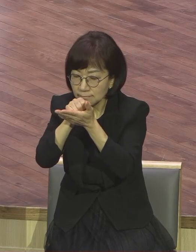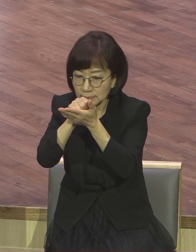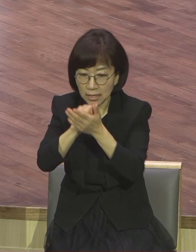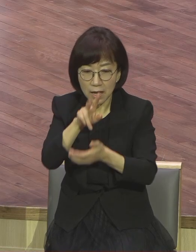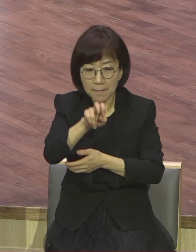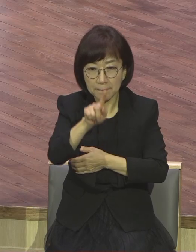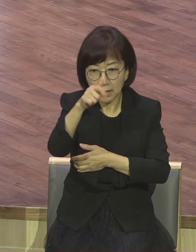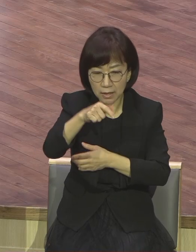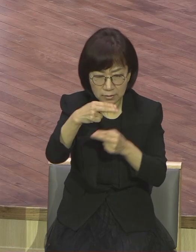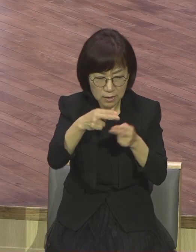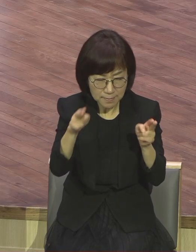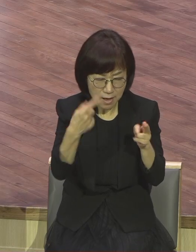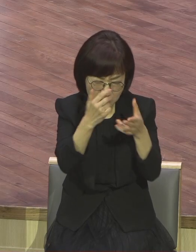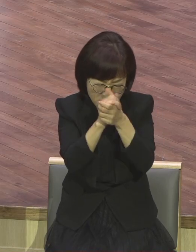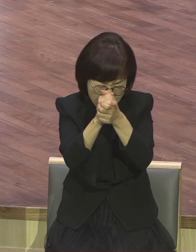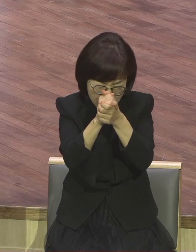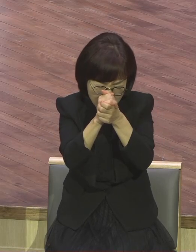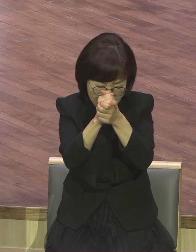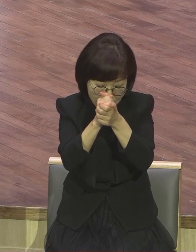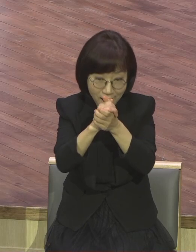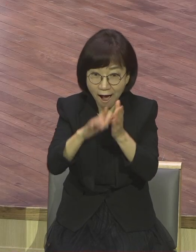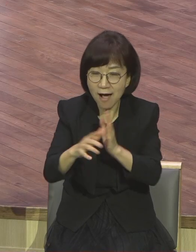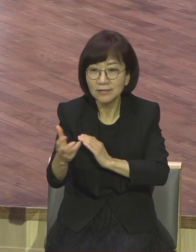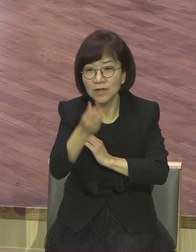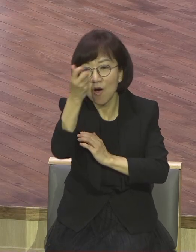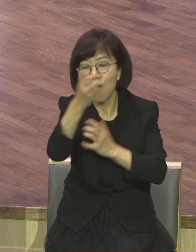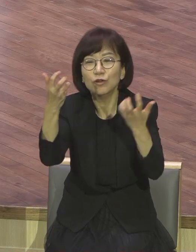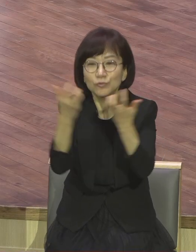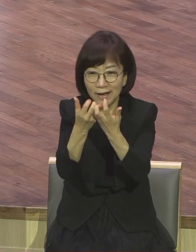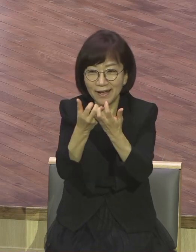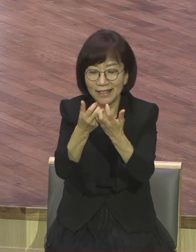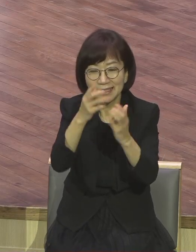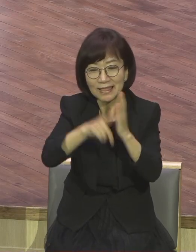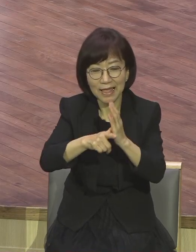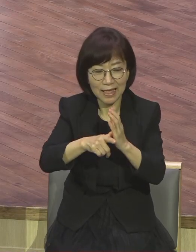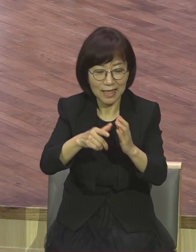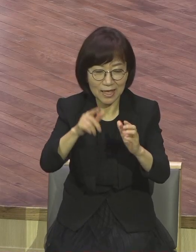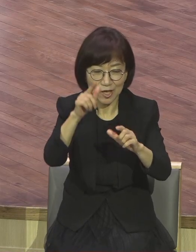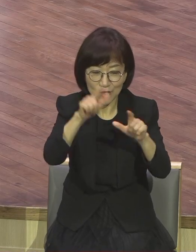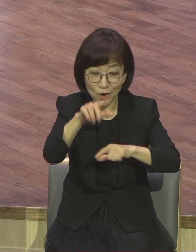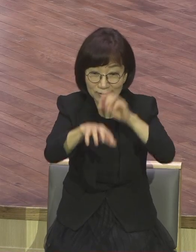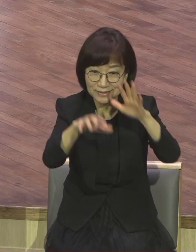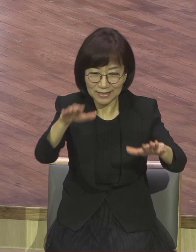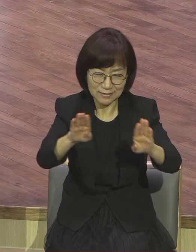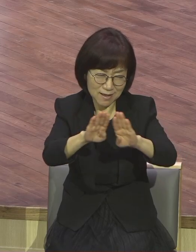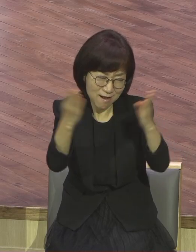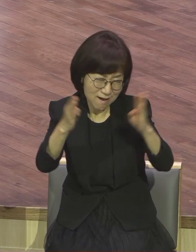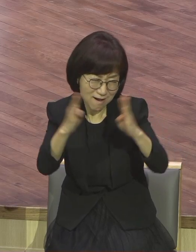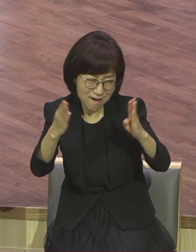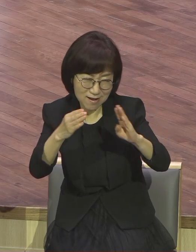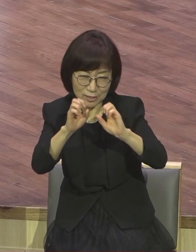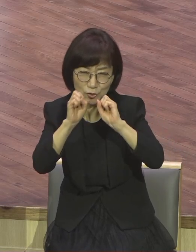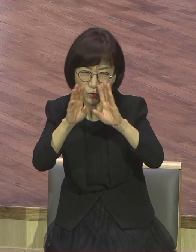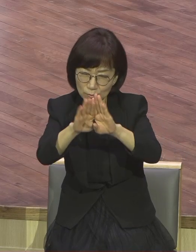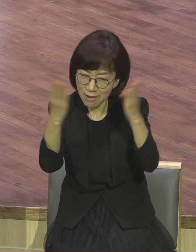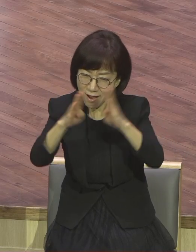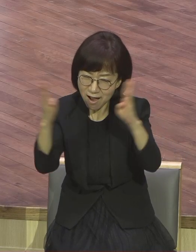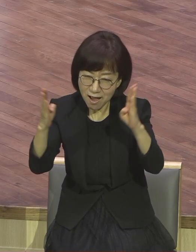성령이 임해 성령이 임하니까 그 위의 현장문이 열리고 복음을 증거할 때 수많은 영혼이 구원되는 역사가 일어났잖아요.